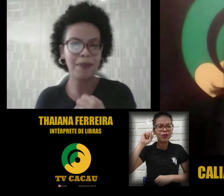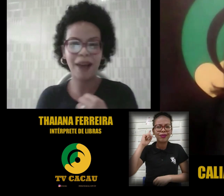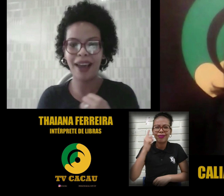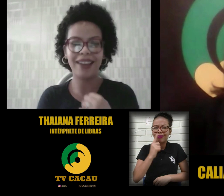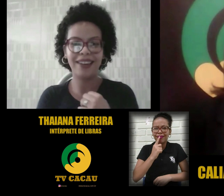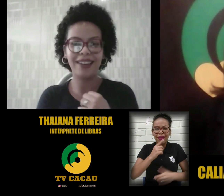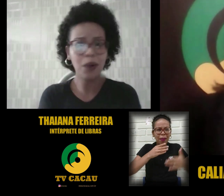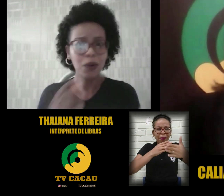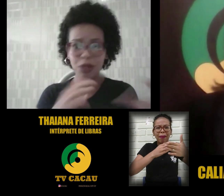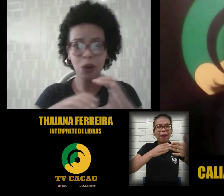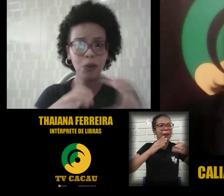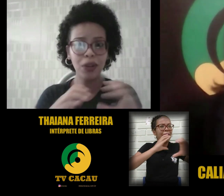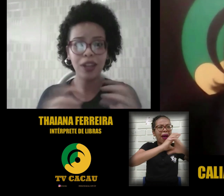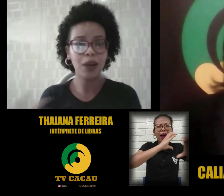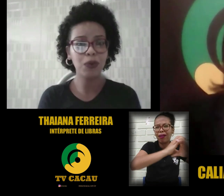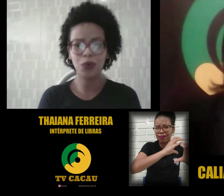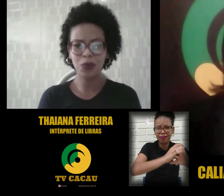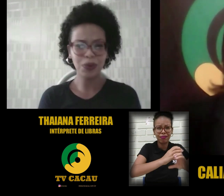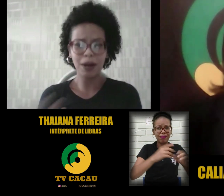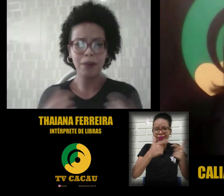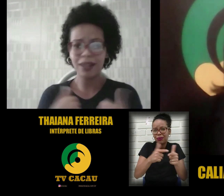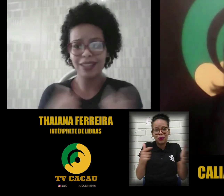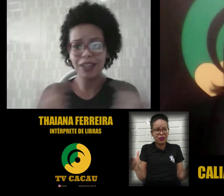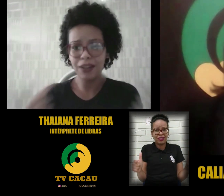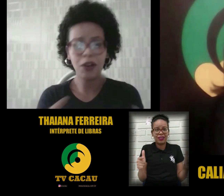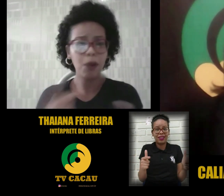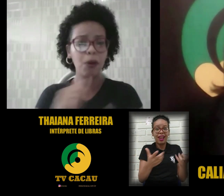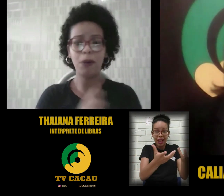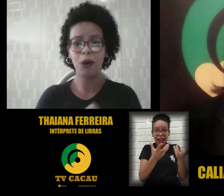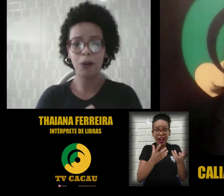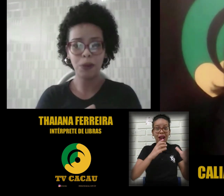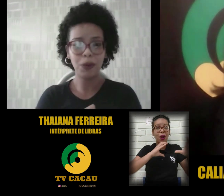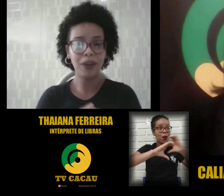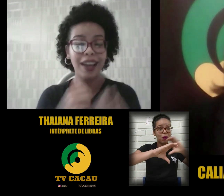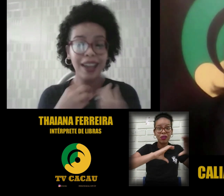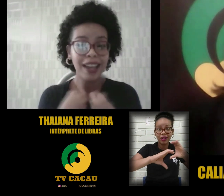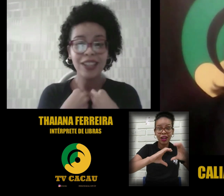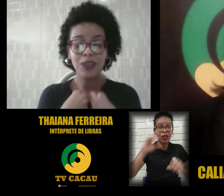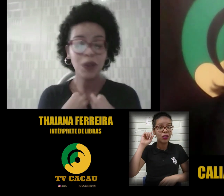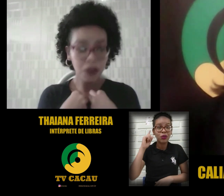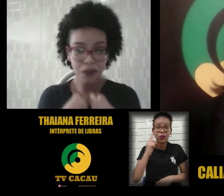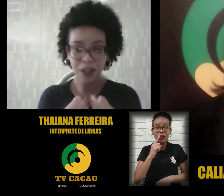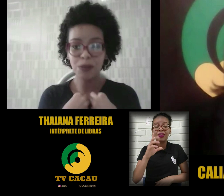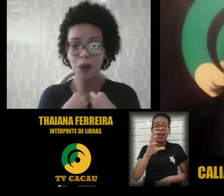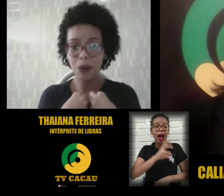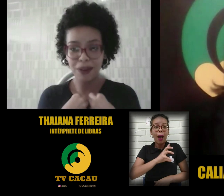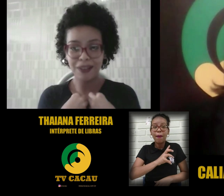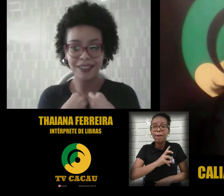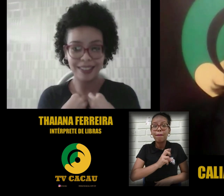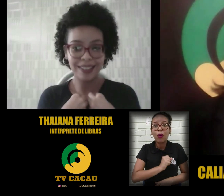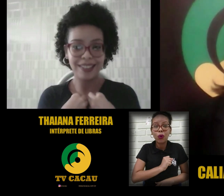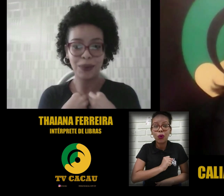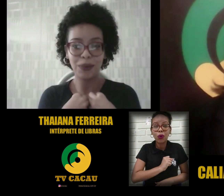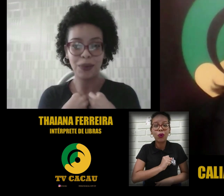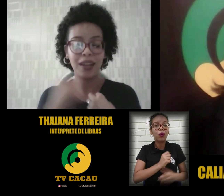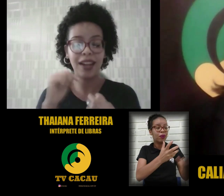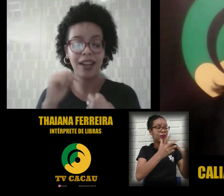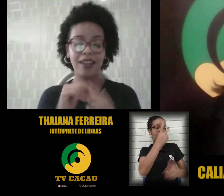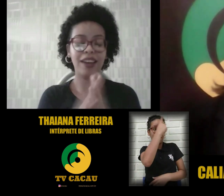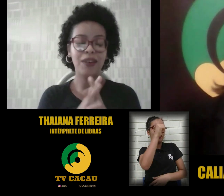barreira, né? Ou se comunicar com o surdo, para mim, isso significa amor próprio, porque quando eu vejo o meu amigo aqui, surdo, que eu